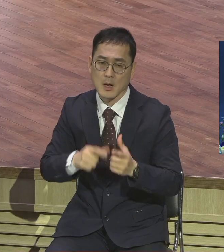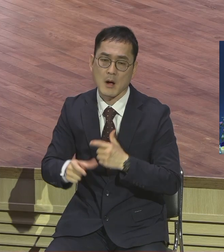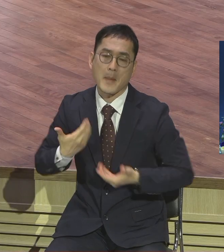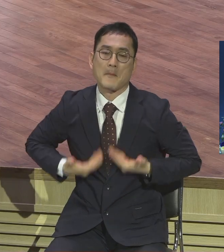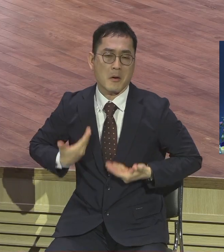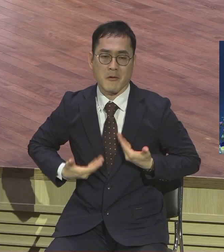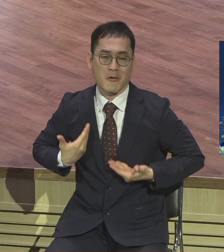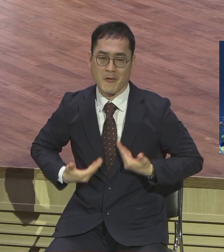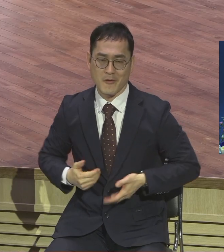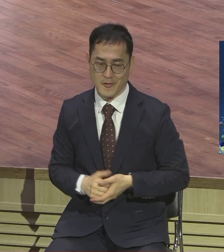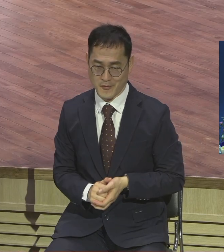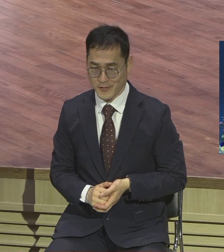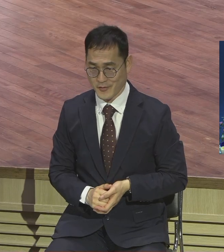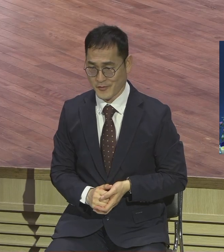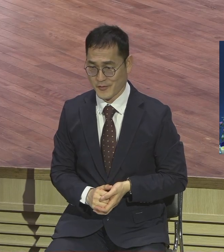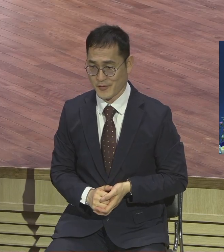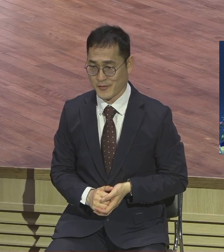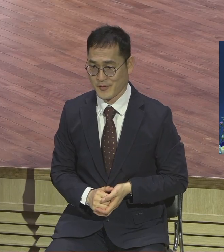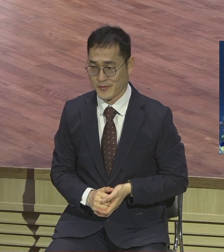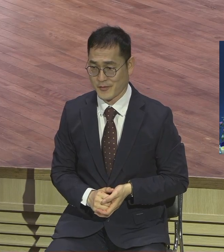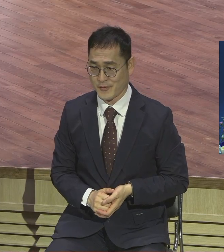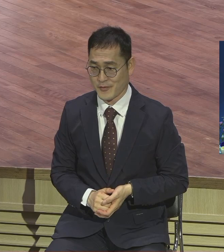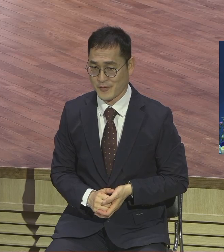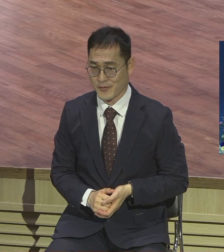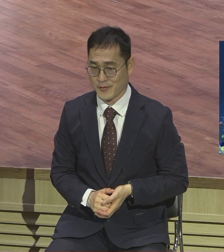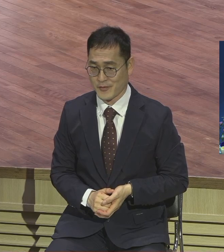완전히 나자가 자빠지면 사단이 박주치잖아요 그렇지